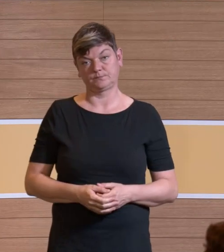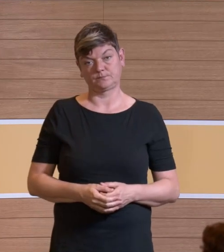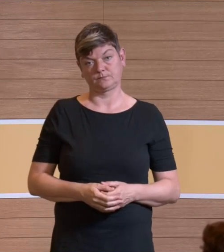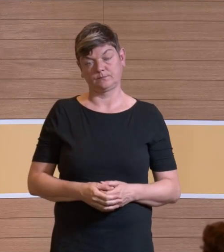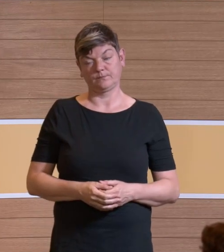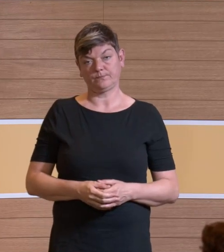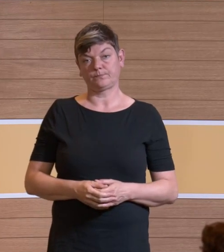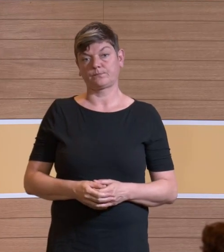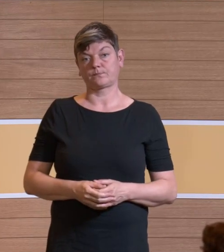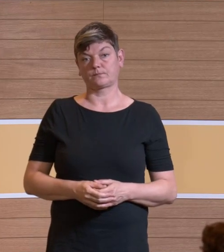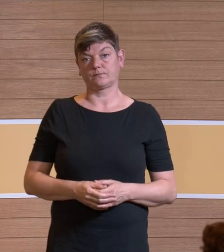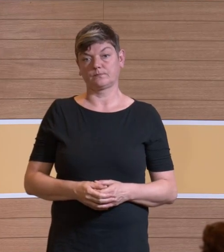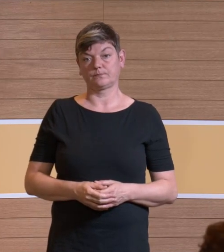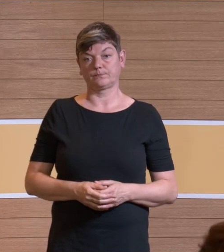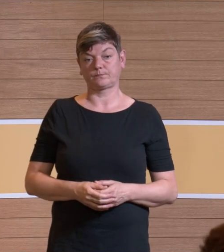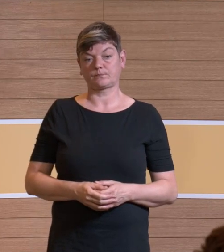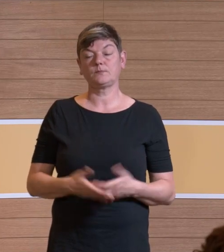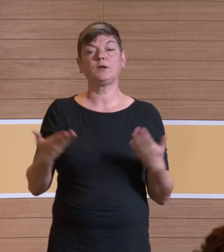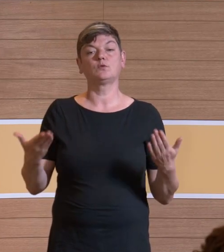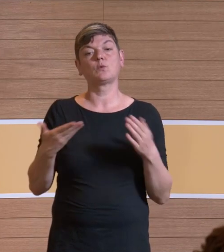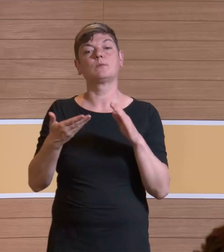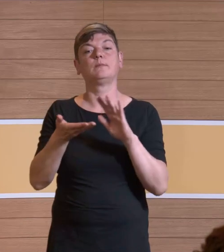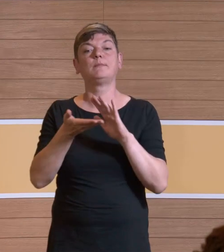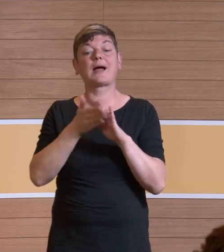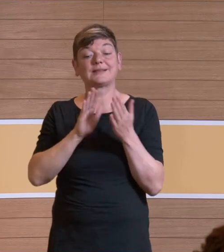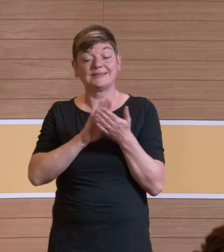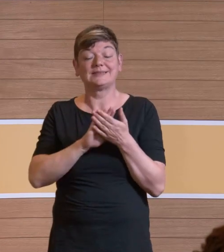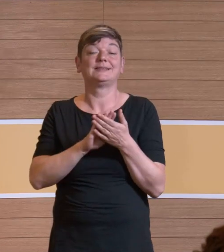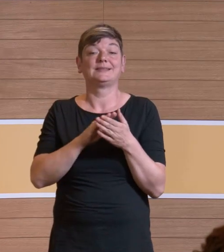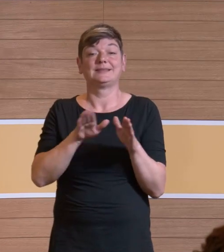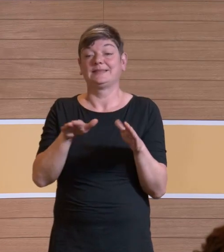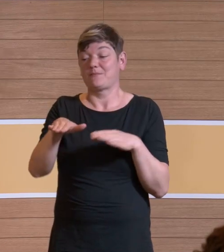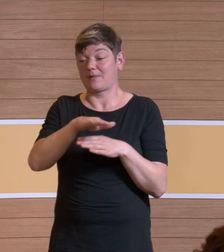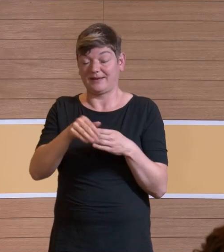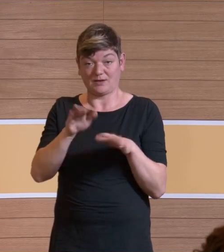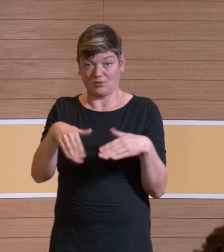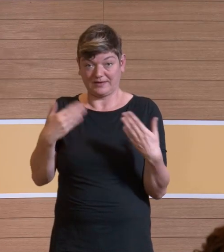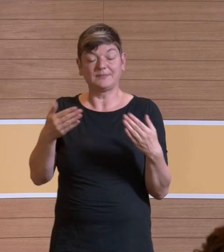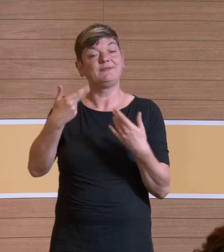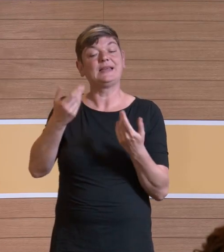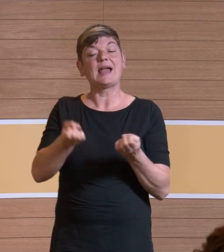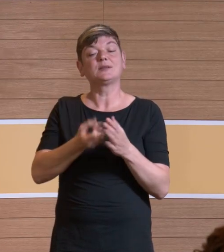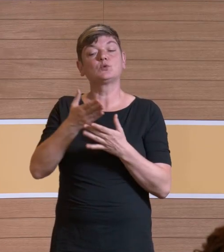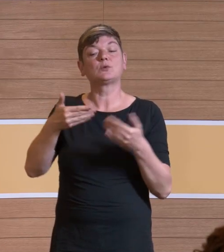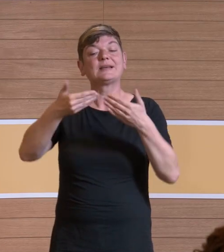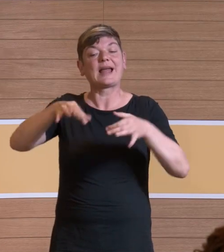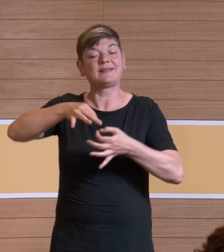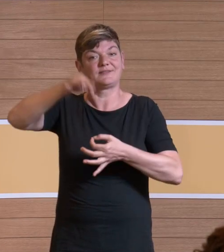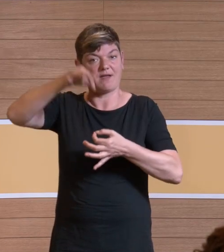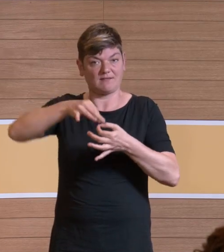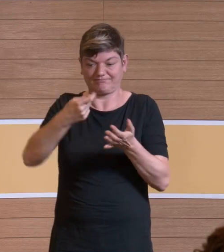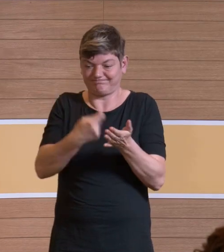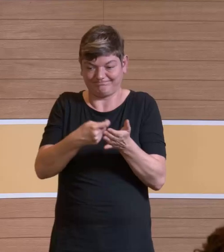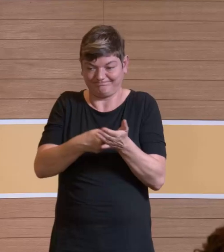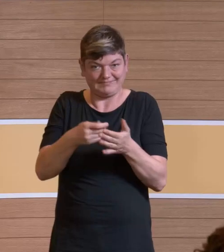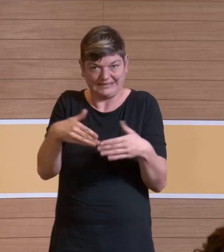Praktisch, das ist ja schon mal angesprochen worden, haben wir zudem noch das Problem, dass wir keinen Expositionsgrenzwert definieren können. Was es